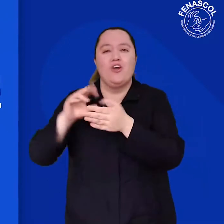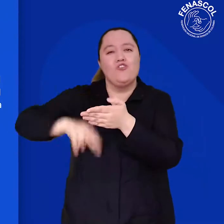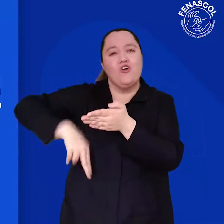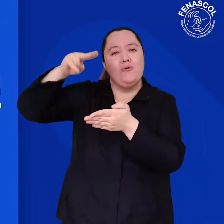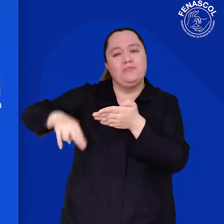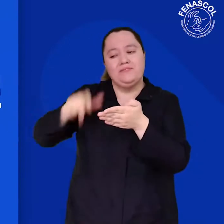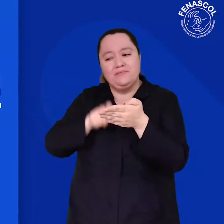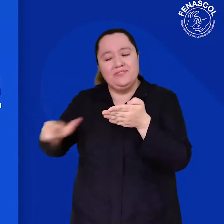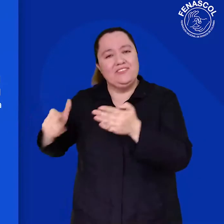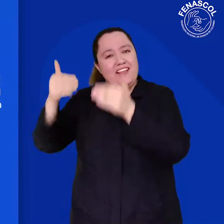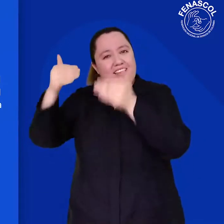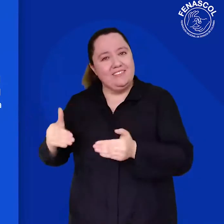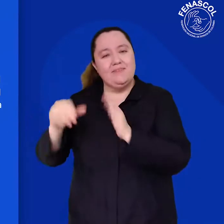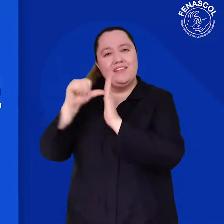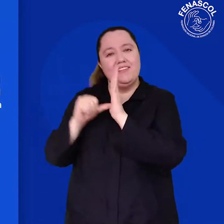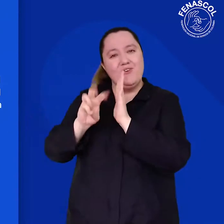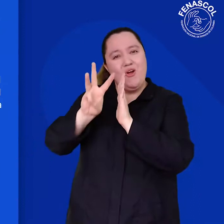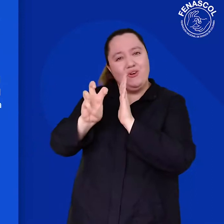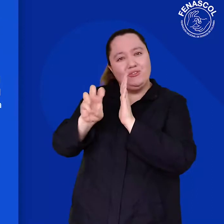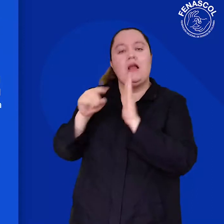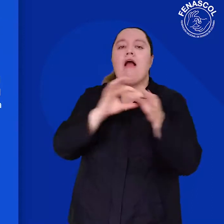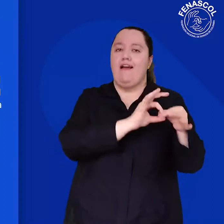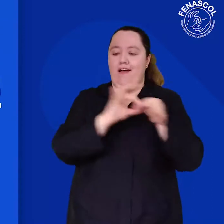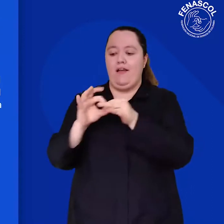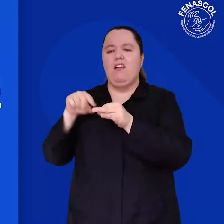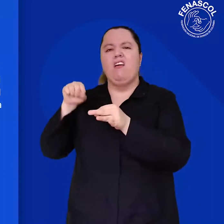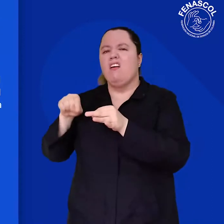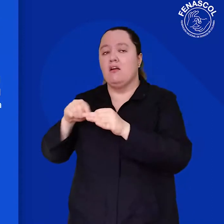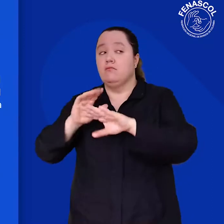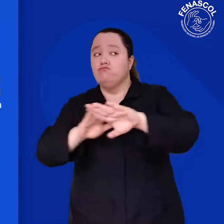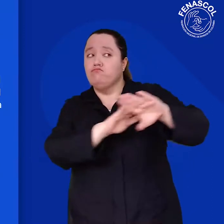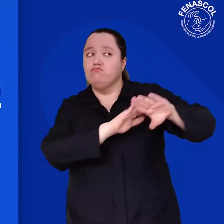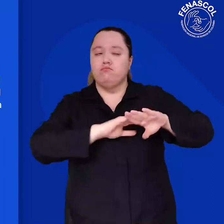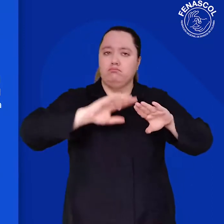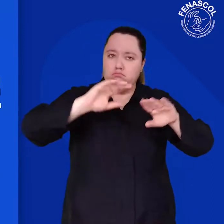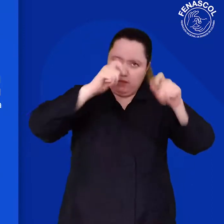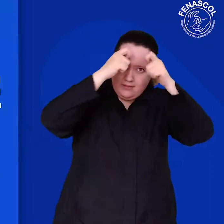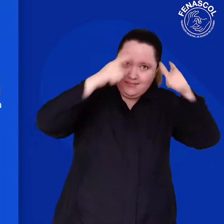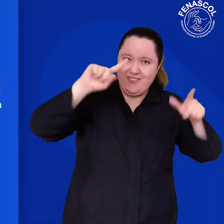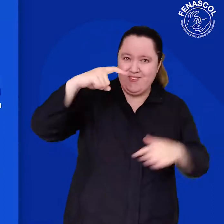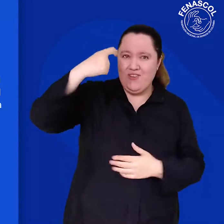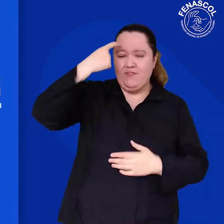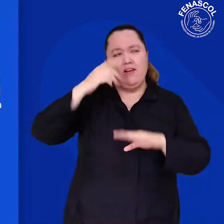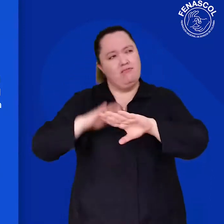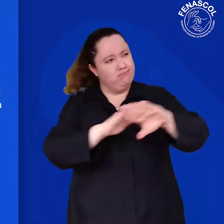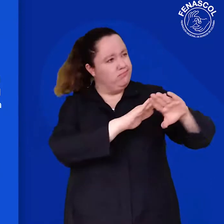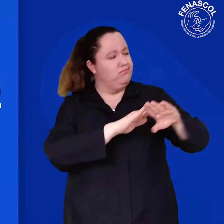de las Personas con Discapacidad, que insta a los Estados parte a adoptar medidas inmediatas, efectivas